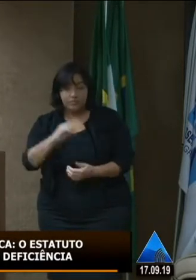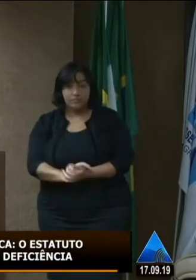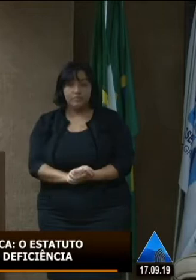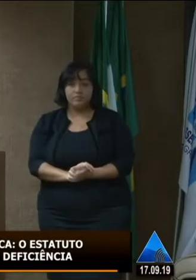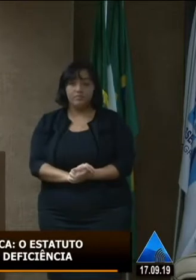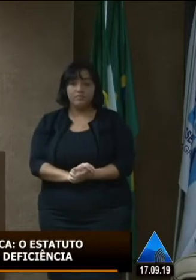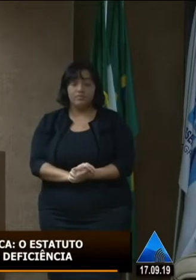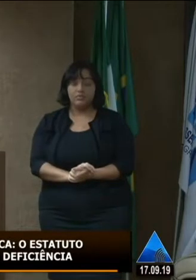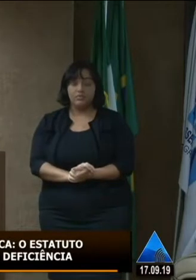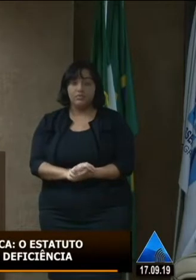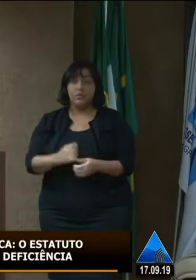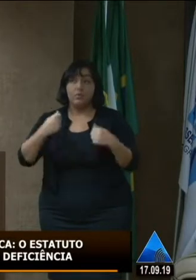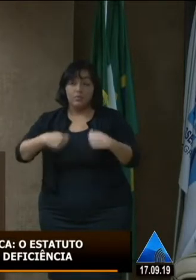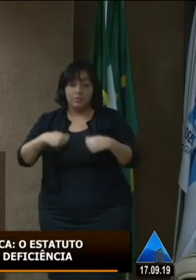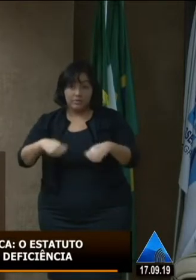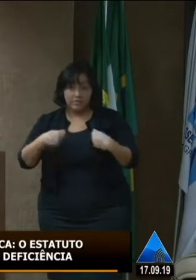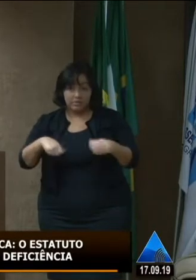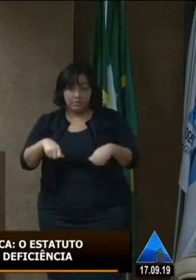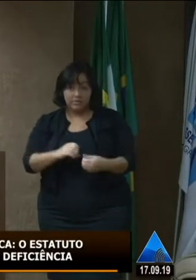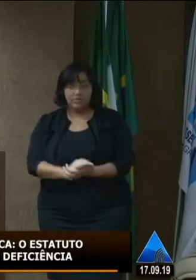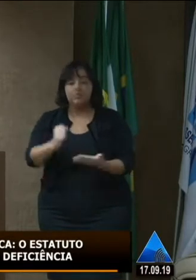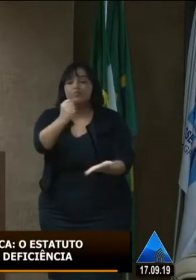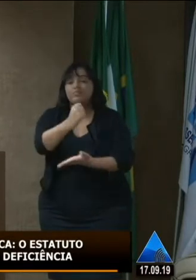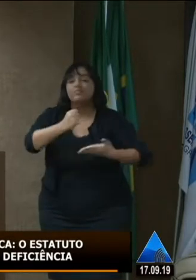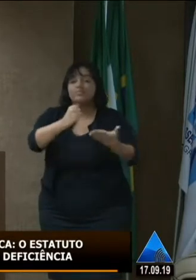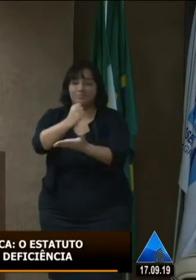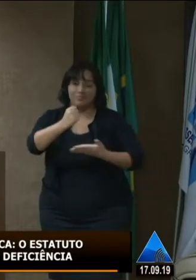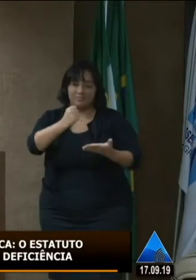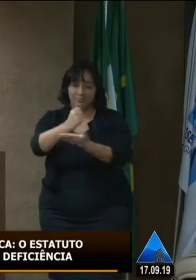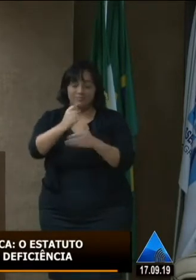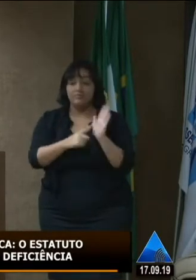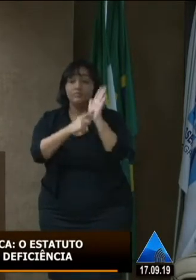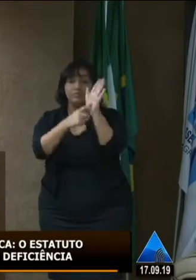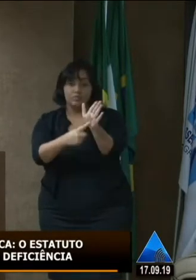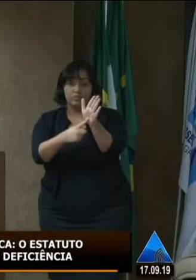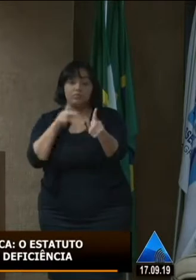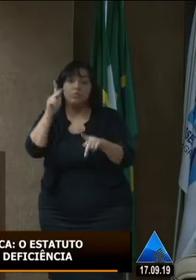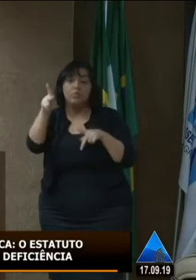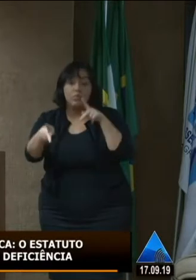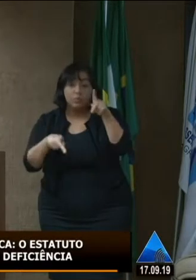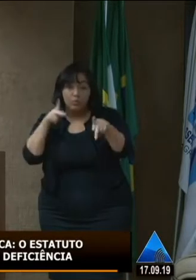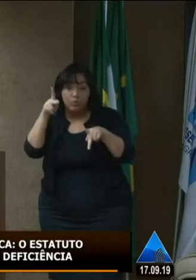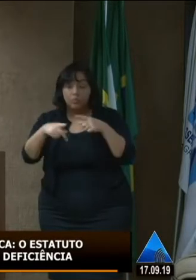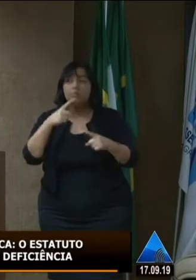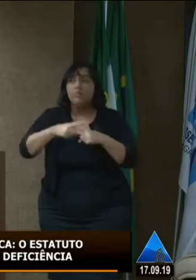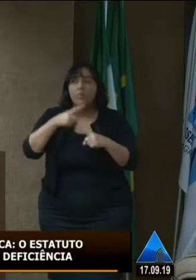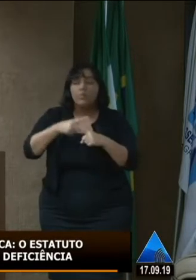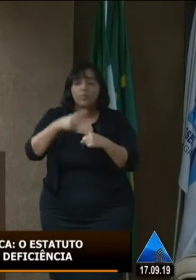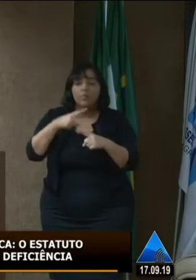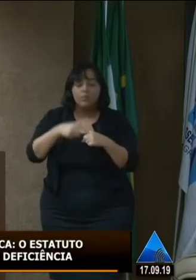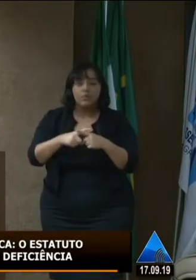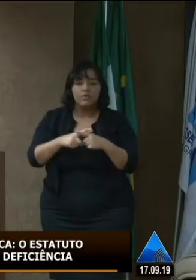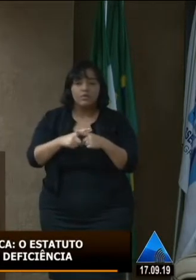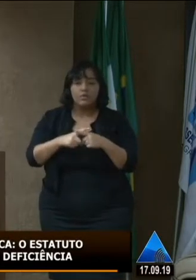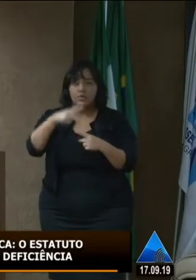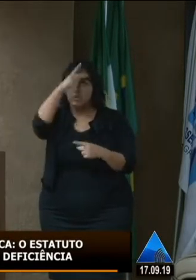precisamos lá na base mostrar pra população porque que aquelas pessoas